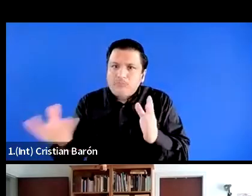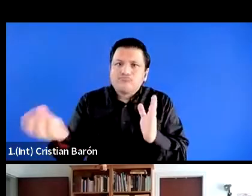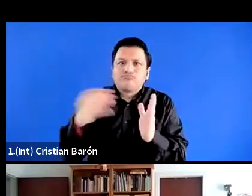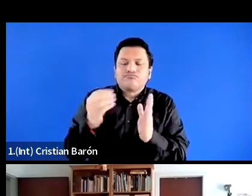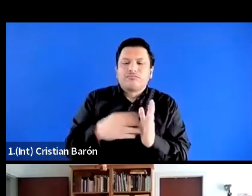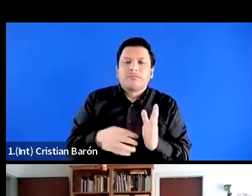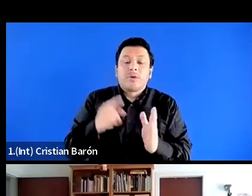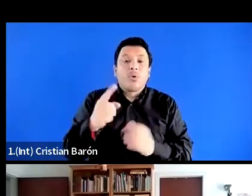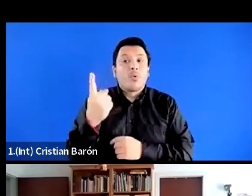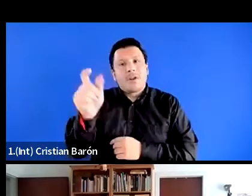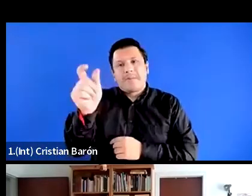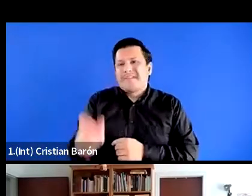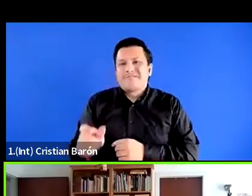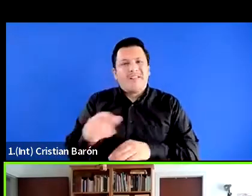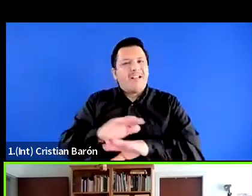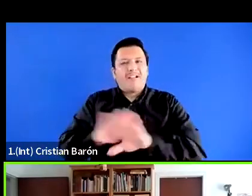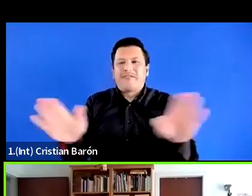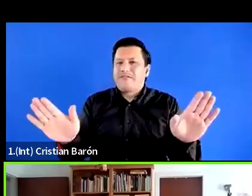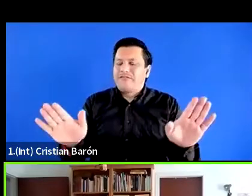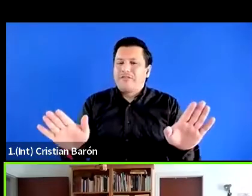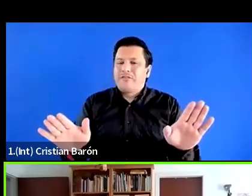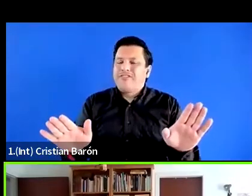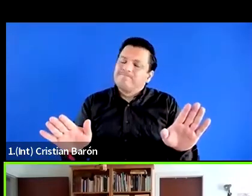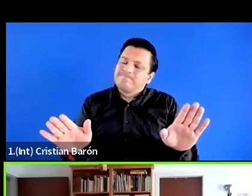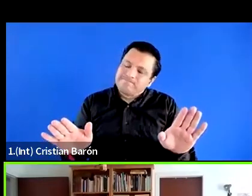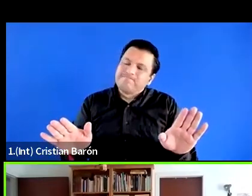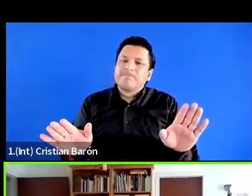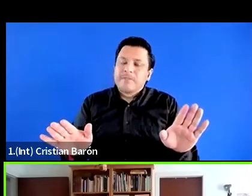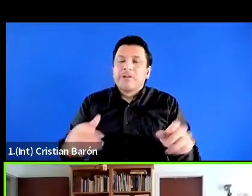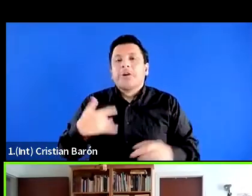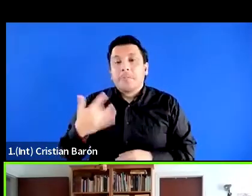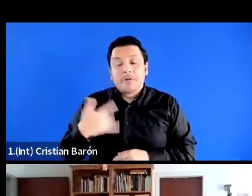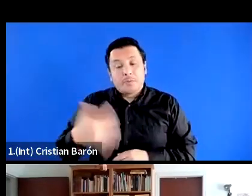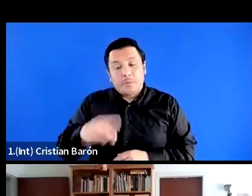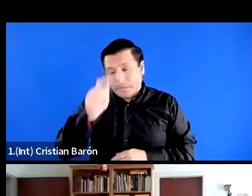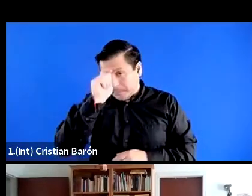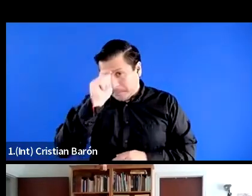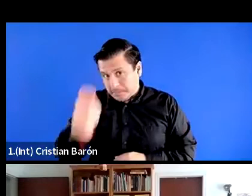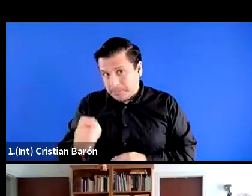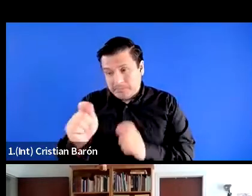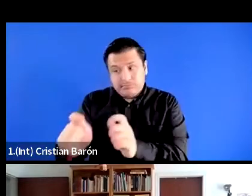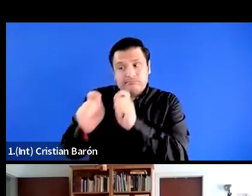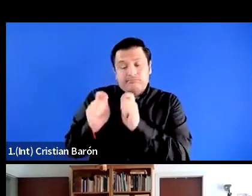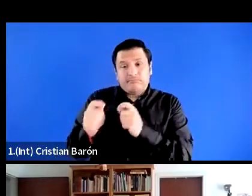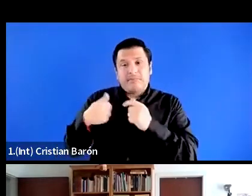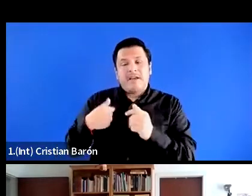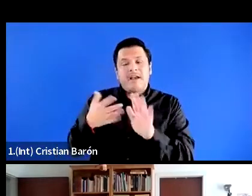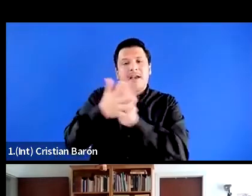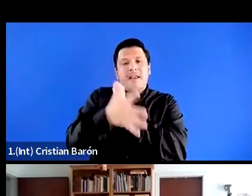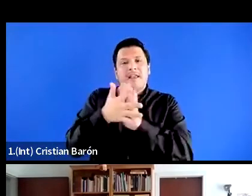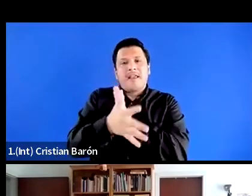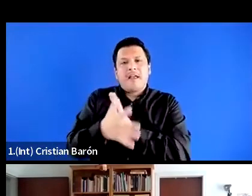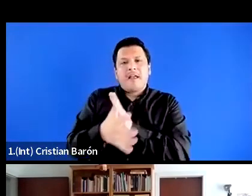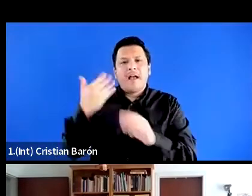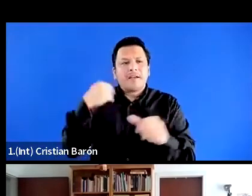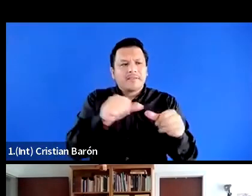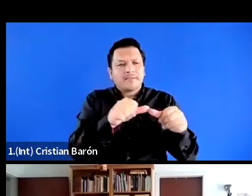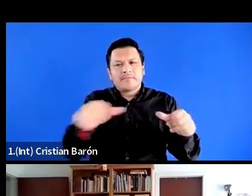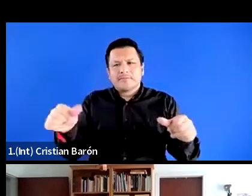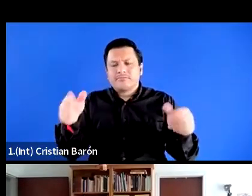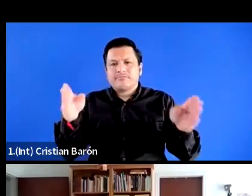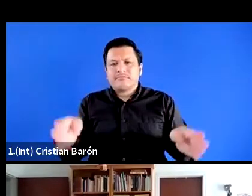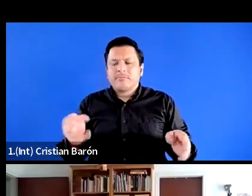ellos ya no está con nosotros, pero me siento una honrada legataria de su testimonio de una época importante en la